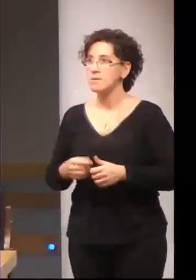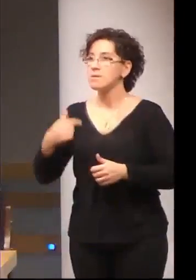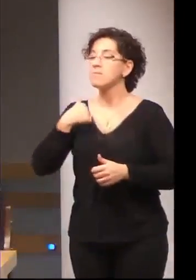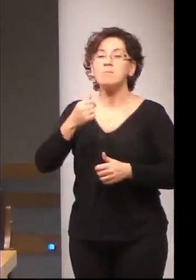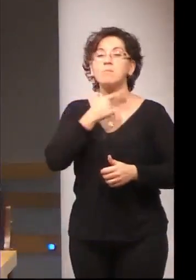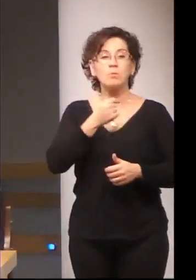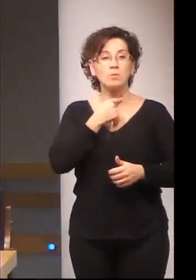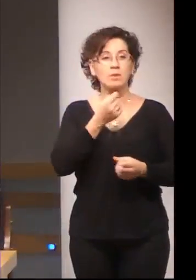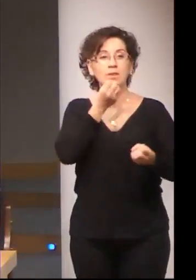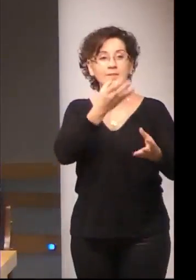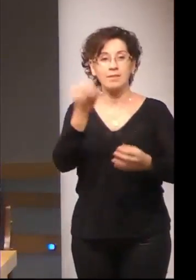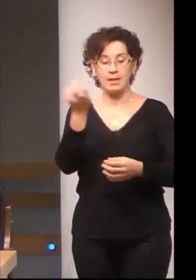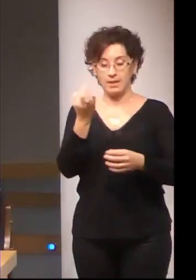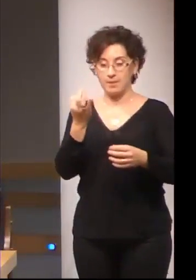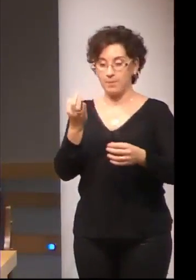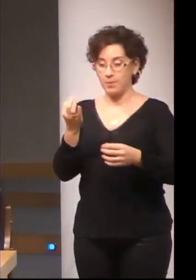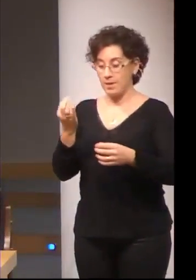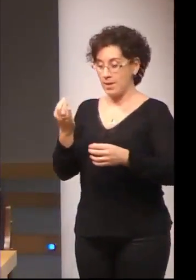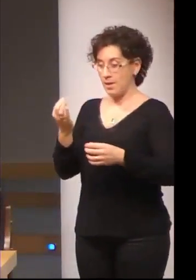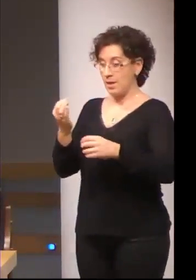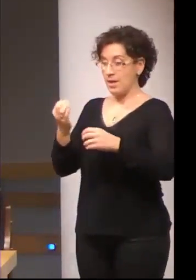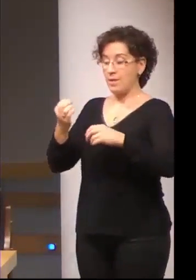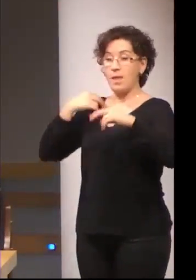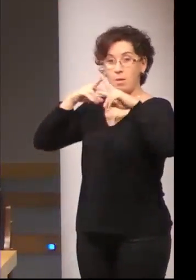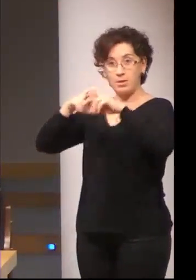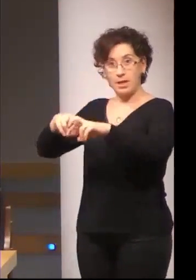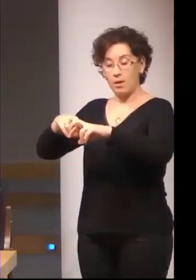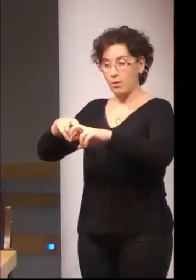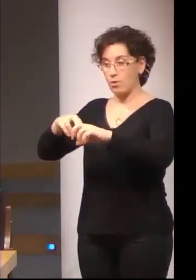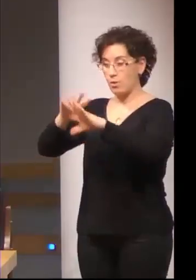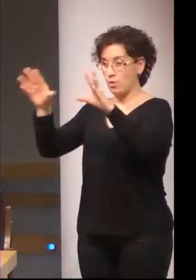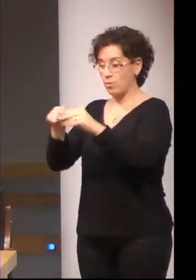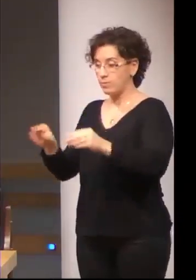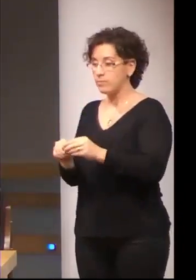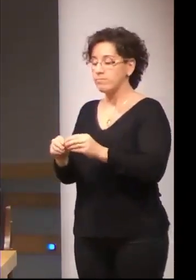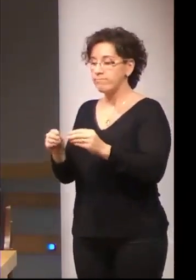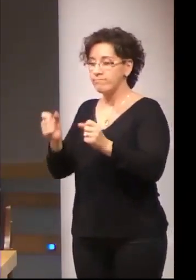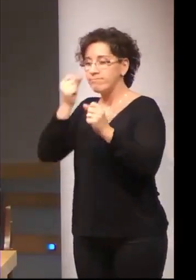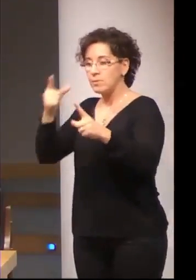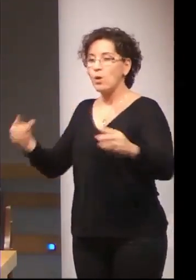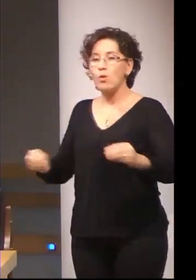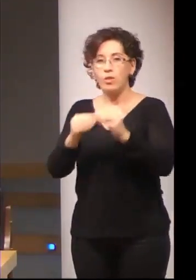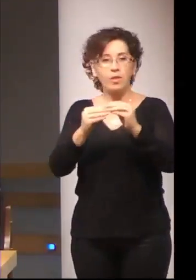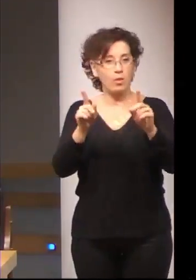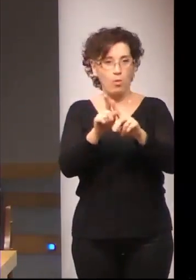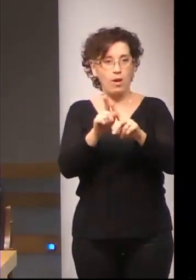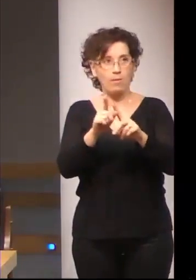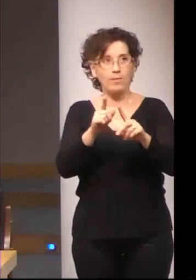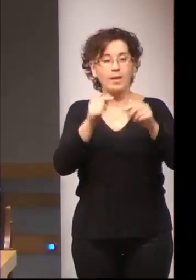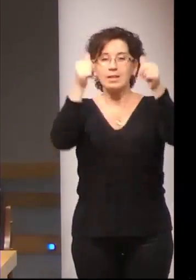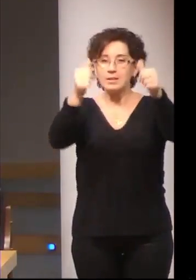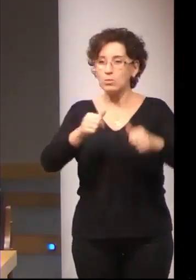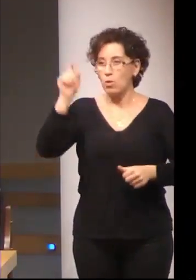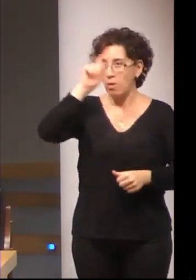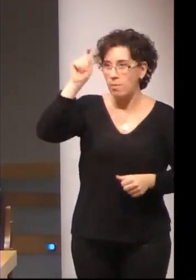las conclusiones con la emergencia de la enseñanza bilingüe la necesidad de enseñar lengua de signos a los títulos de grados de maestro